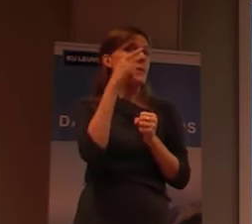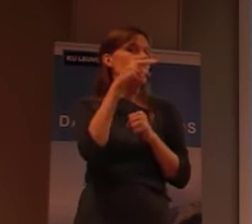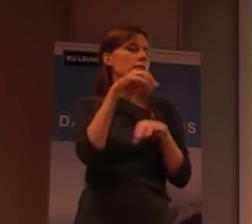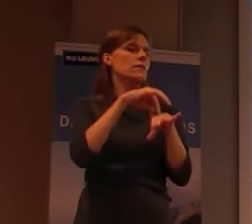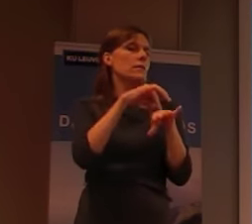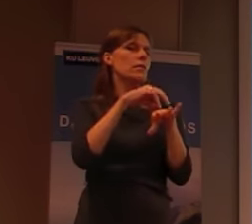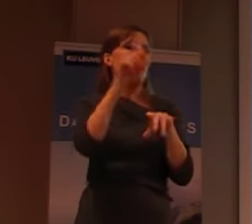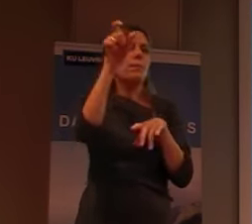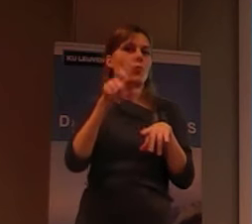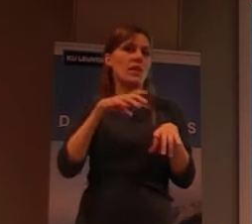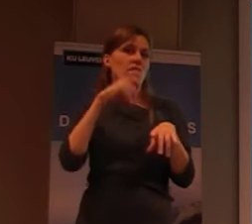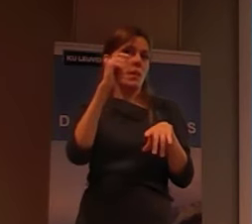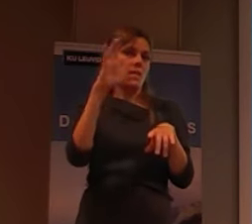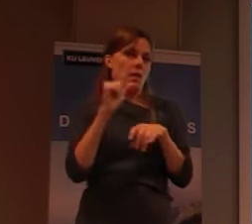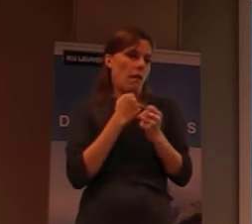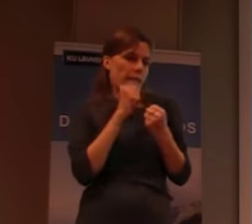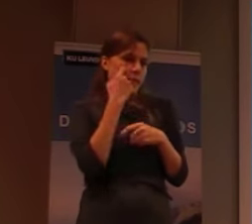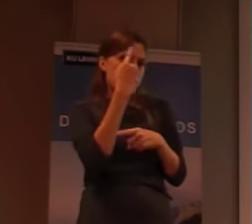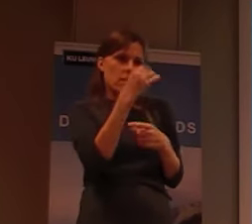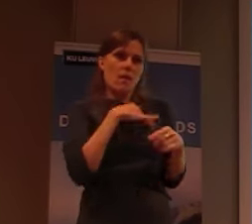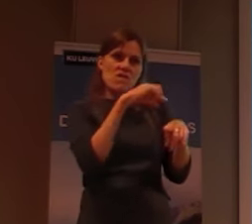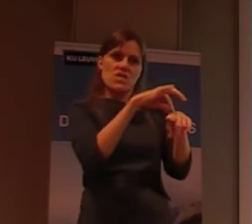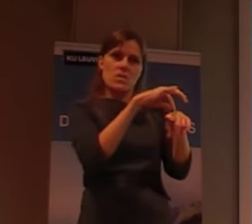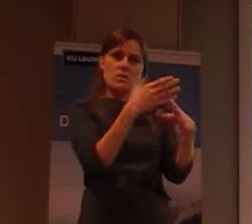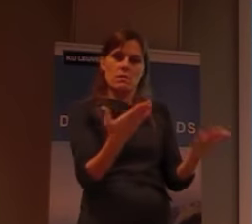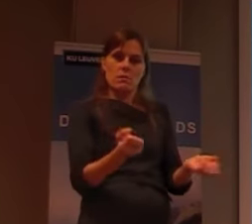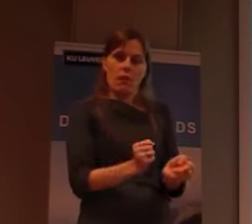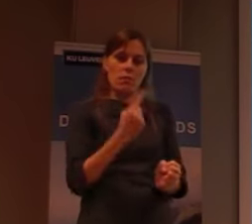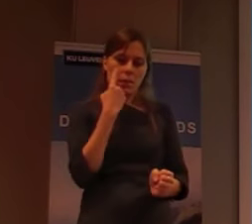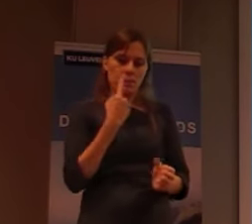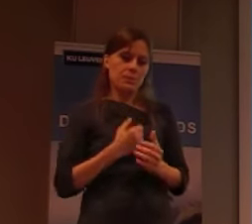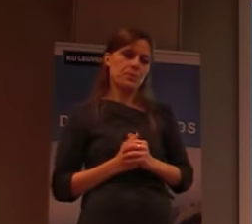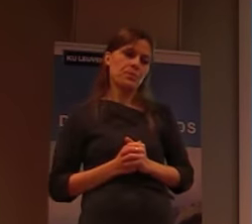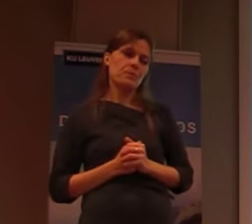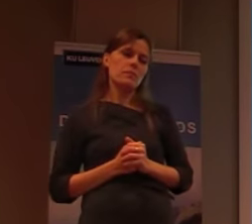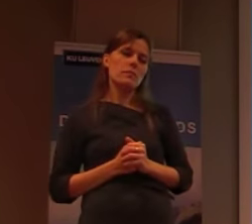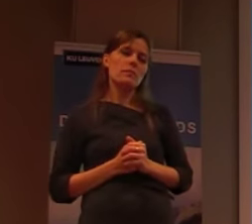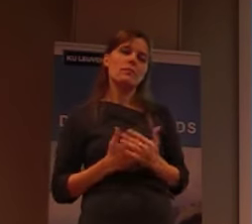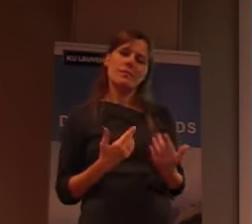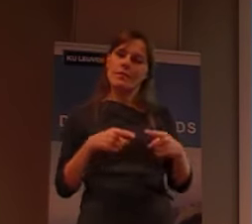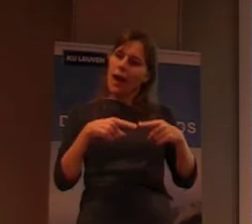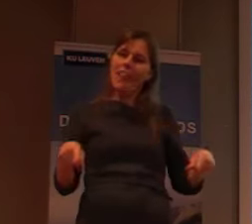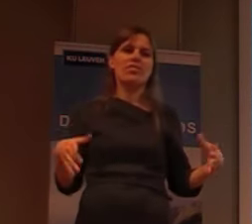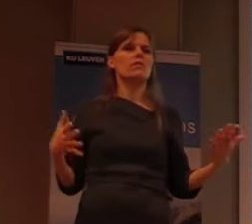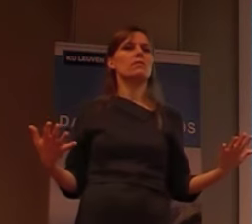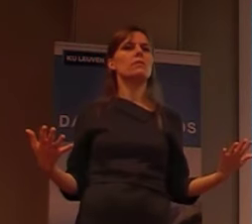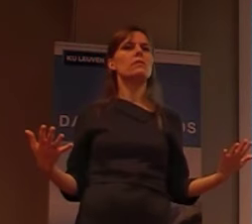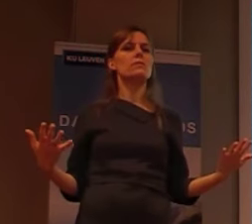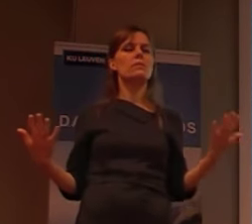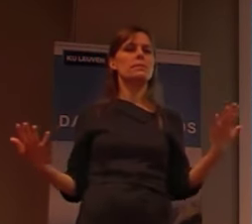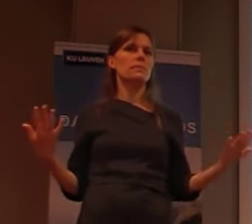met tuberculose, zie je niks. Dus, ik heb dat meegenomen, eigenlijk, als